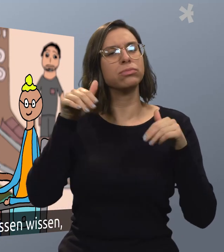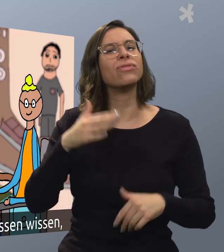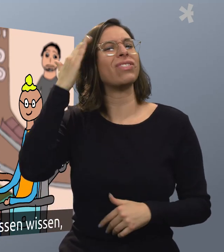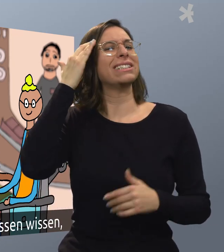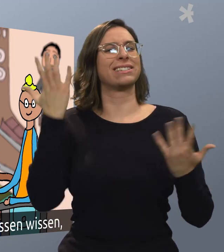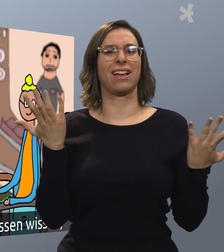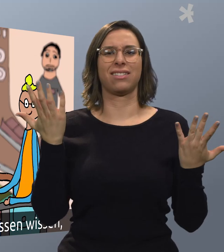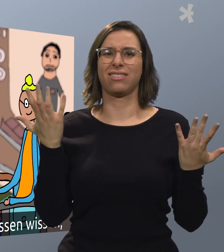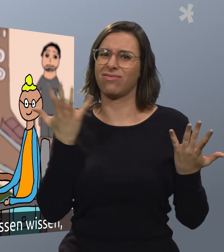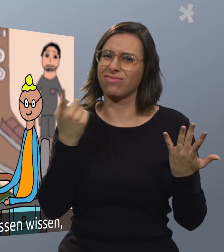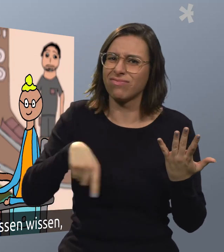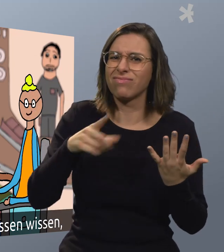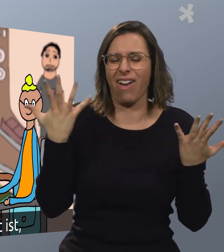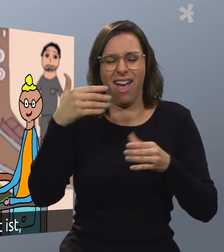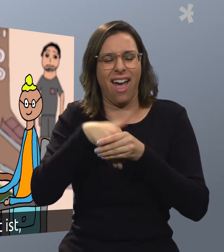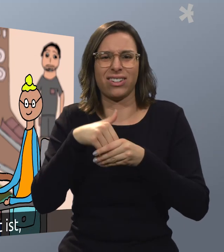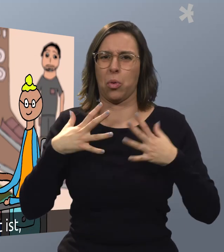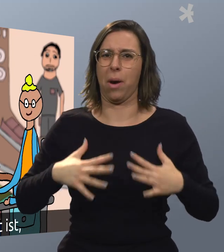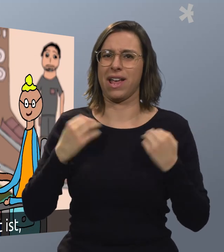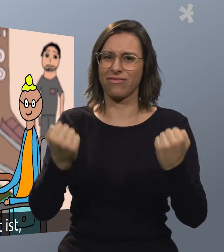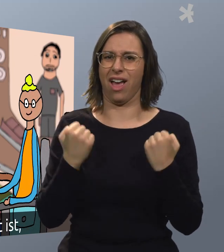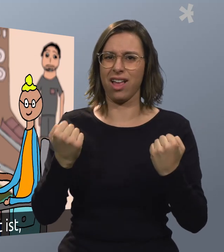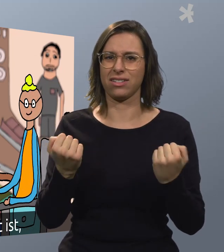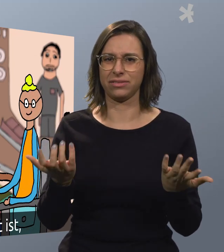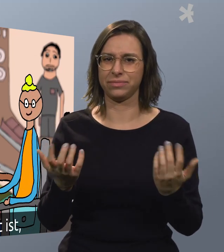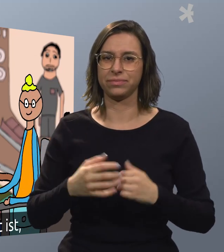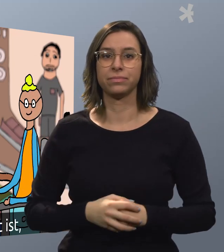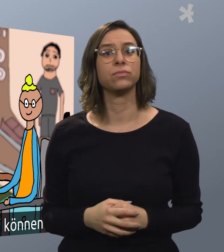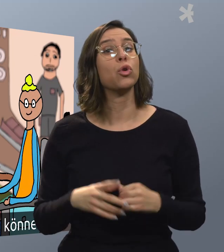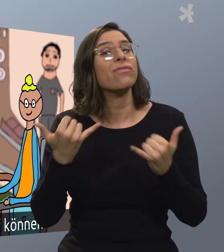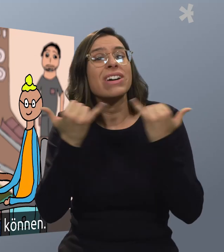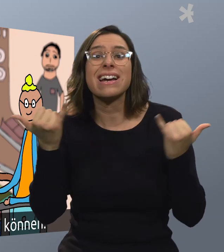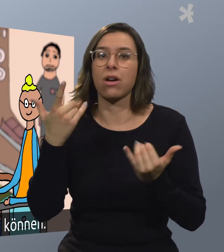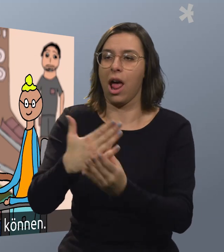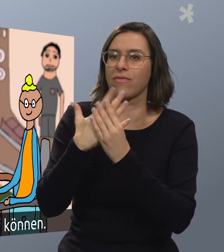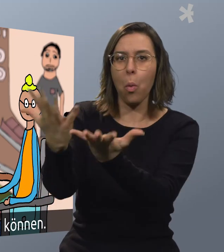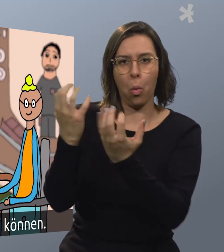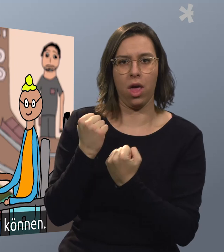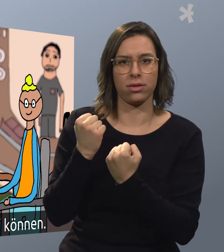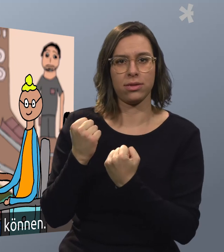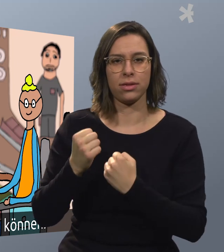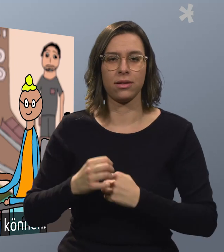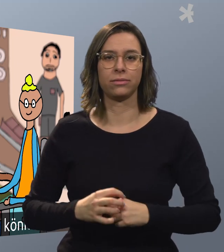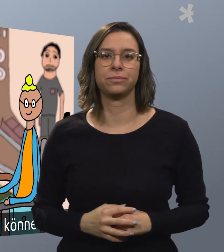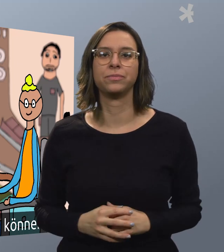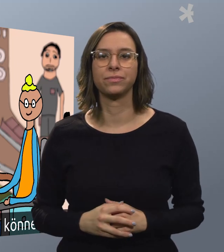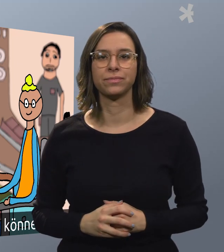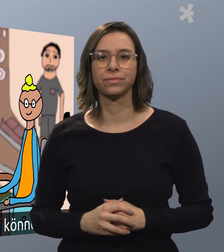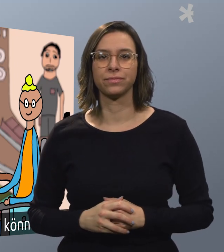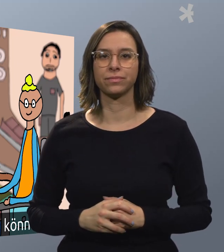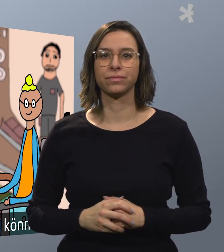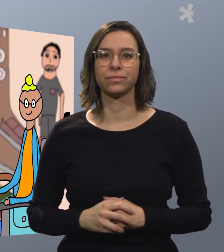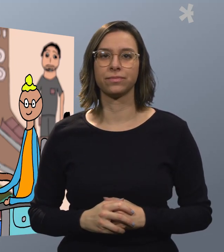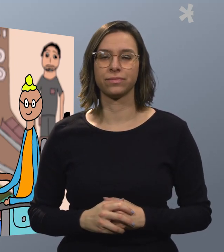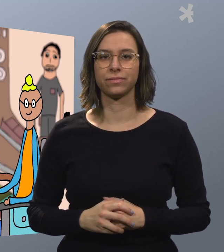Behinderung müssen wissen, was körperliche Gewalt ist und wo sie Hilfe bekommen